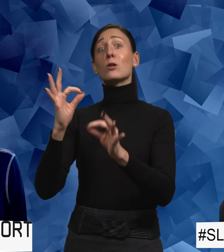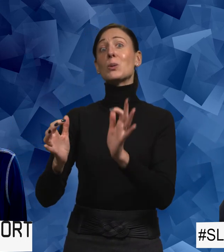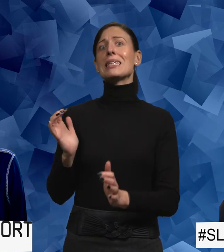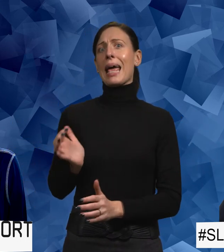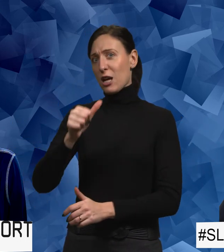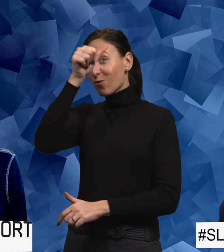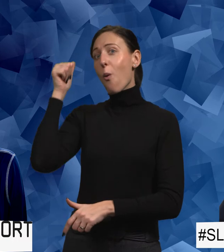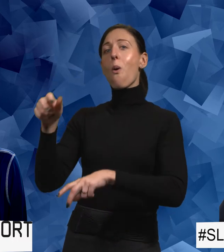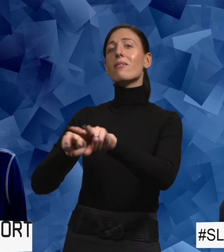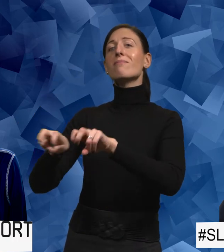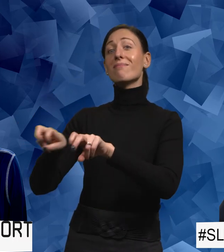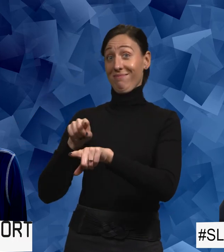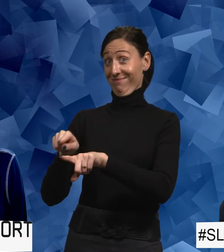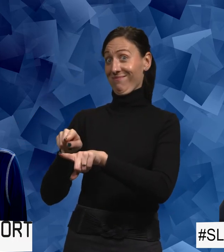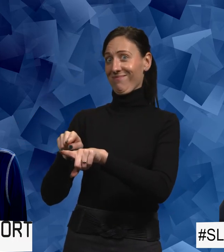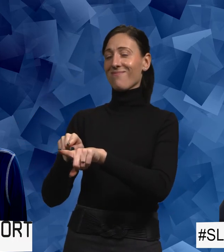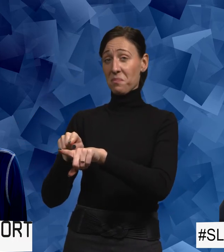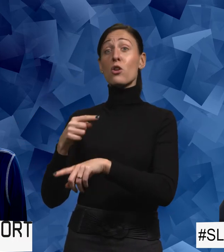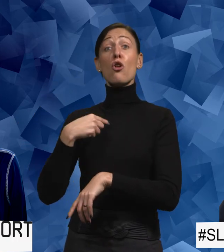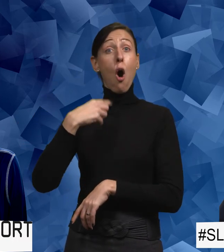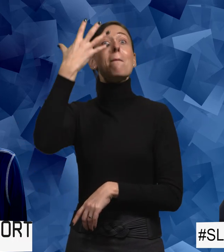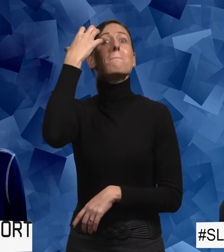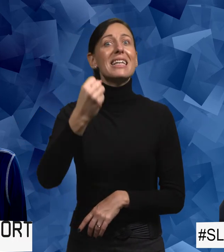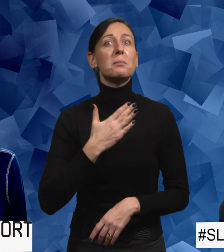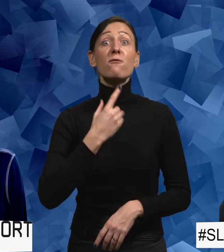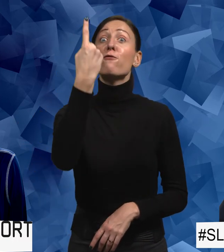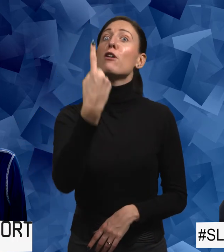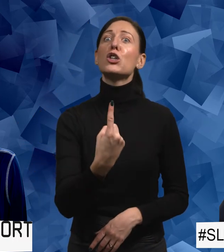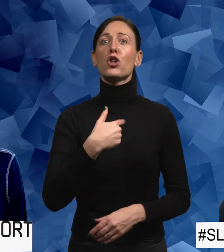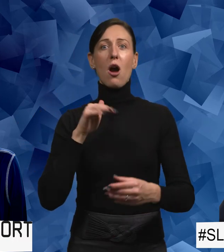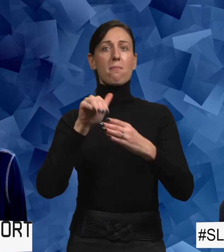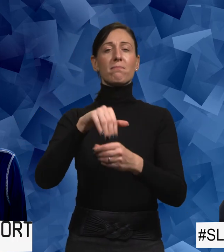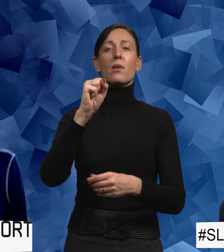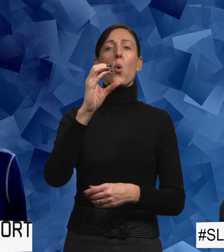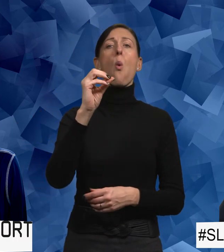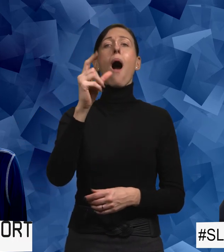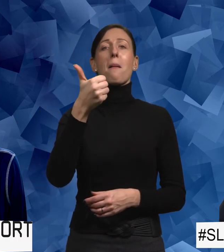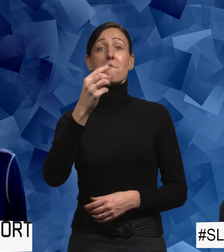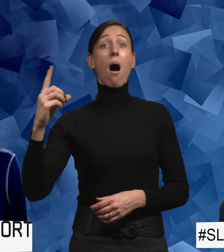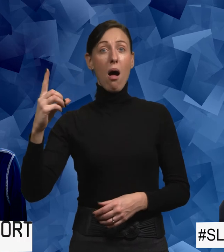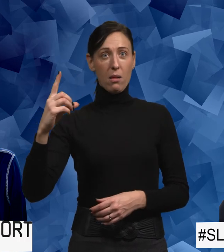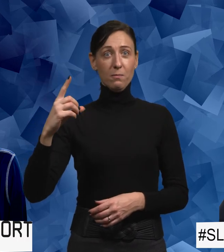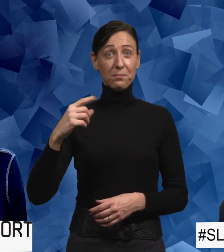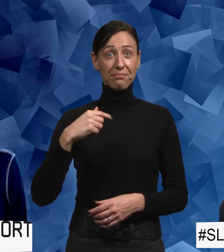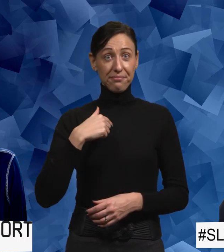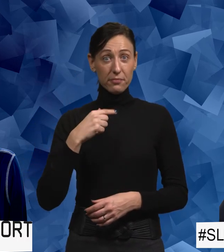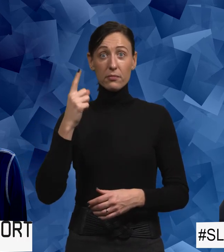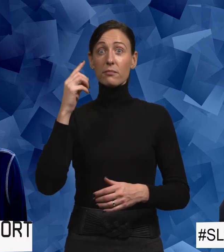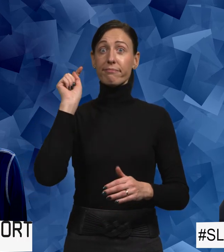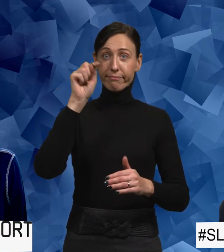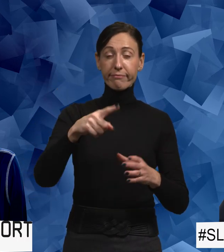tjejer och flickor är svåra att rekrytera. Alltså jag minns min första gång jag skulle spela guldball. Alltså när man kommer in med ett